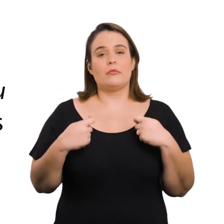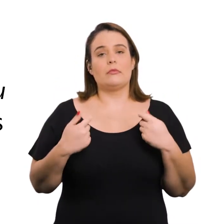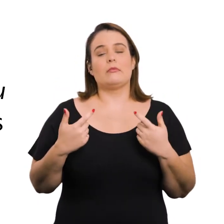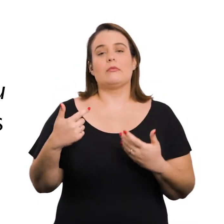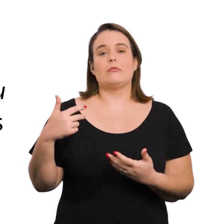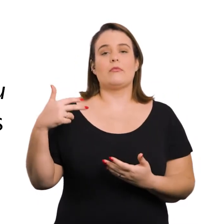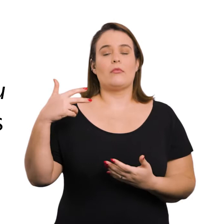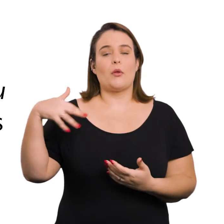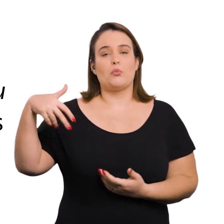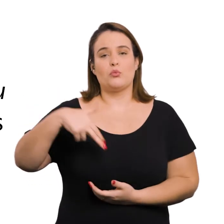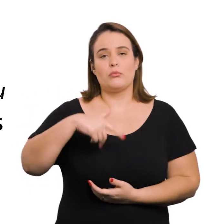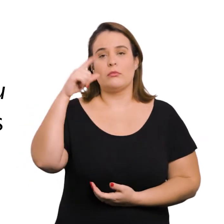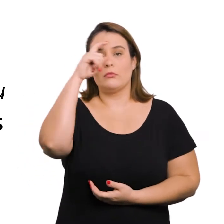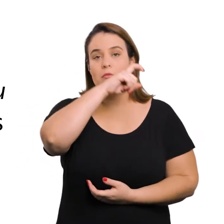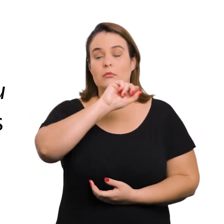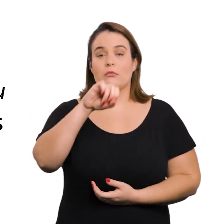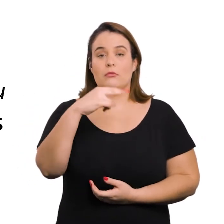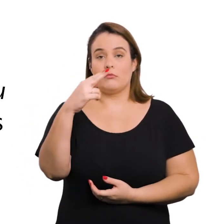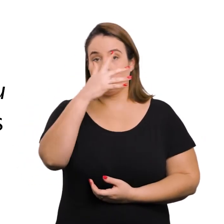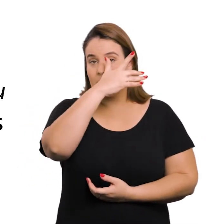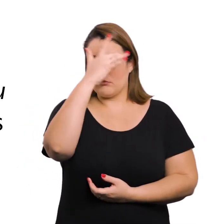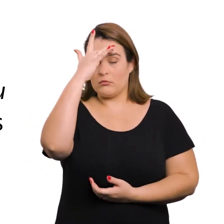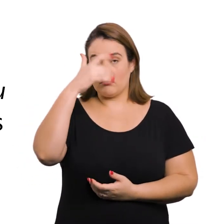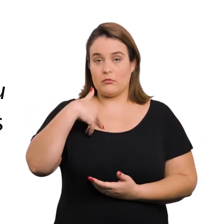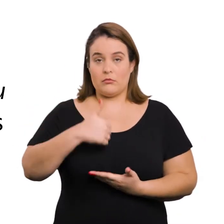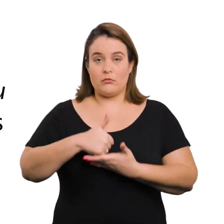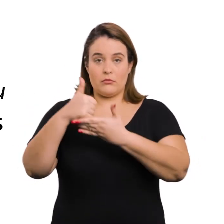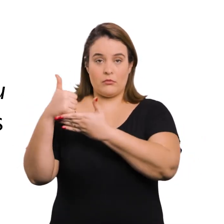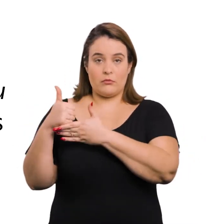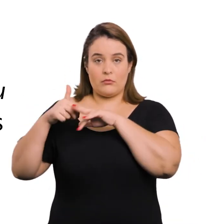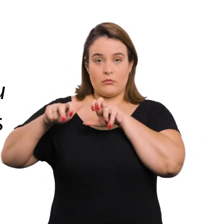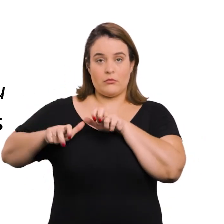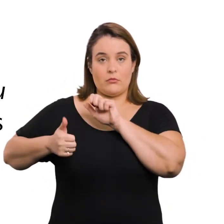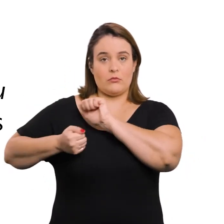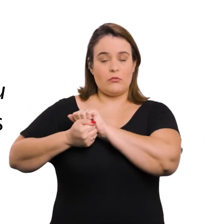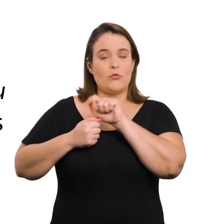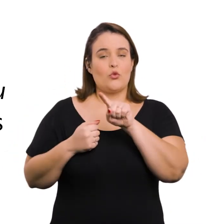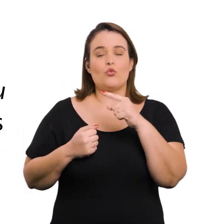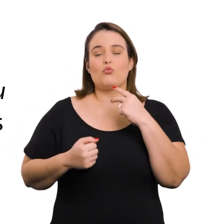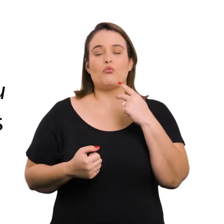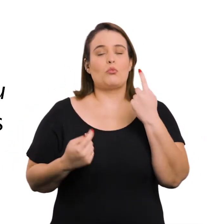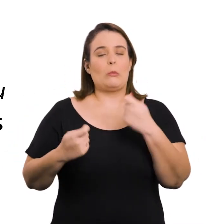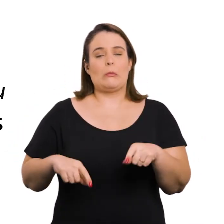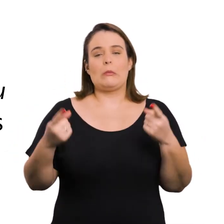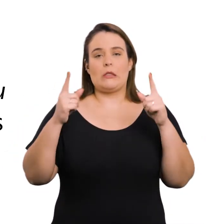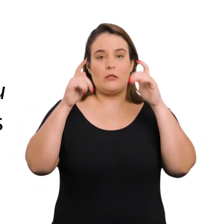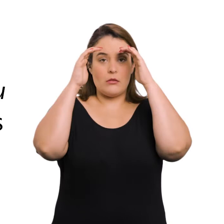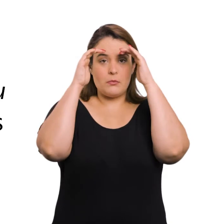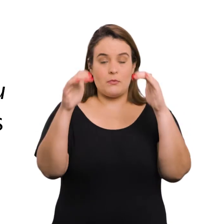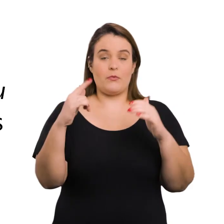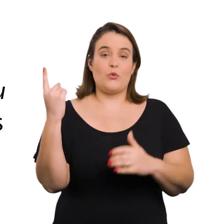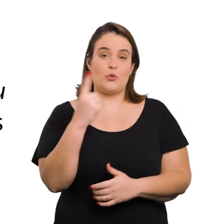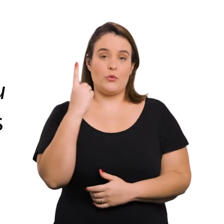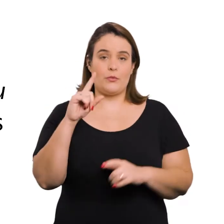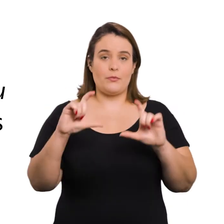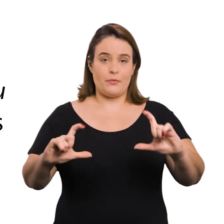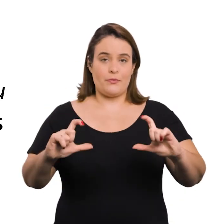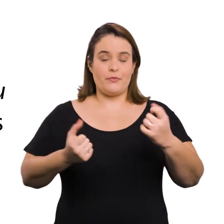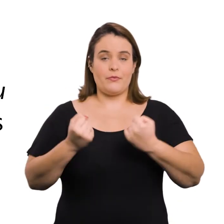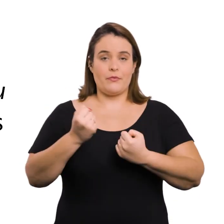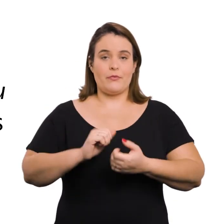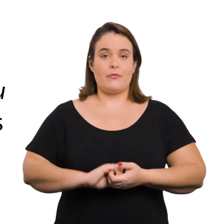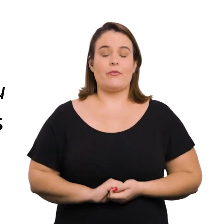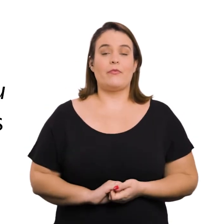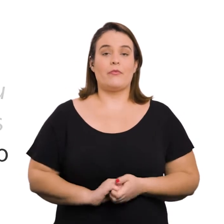deficiência, da qual decorra comprometimento de mobilidade ou por quem as transporte, fecha aspas, são isentos do rodízio